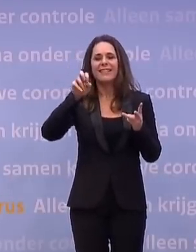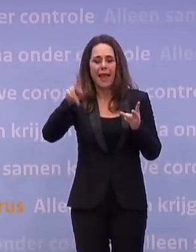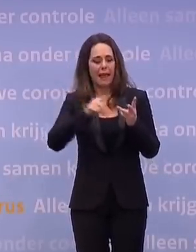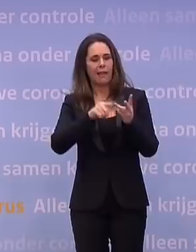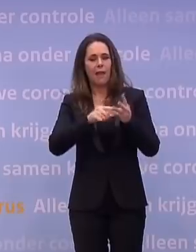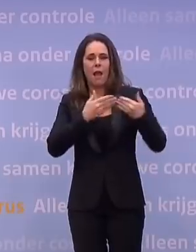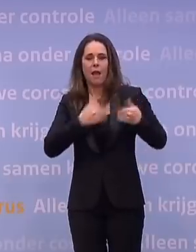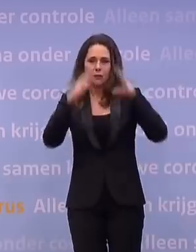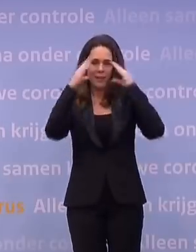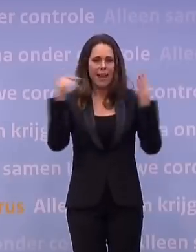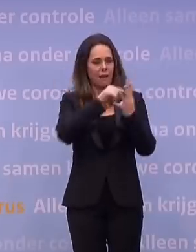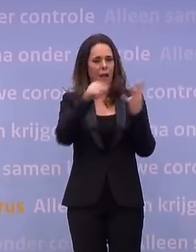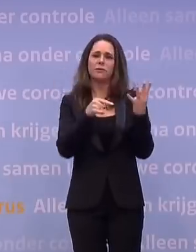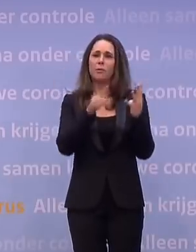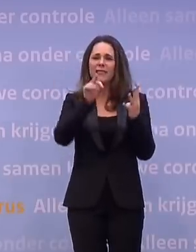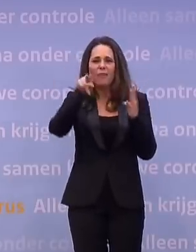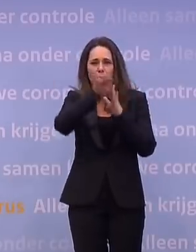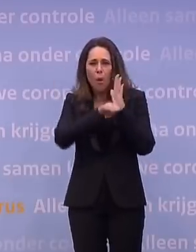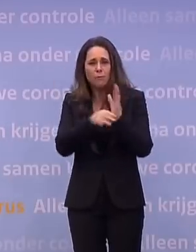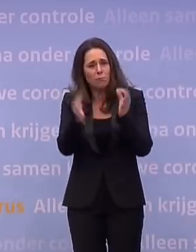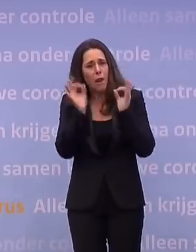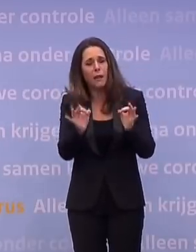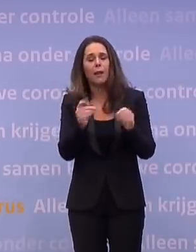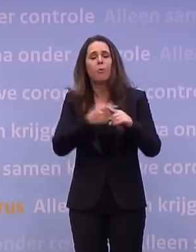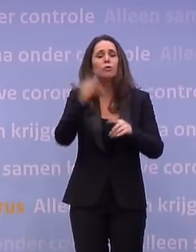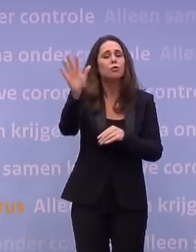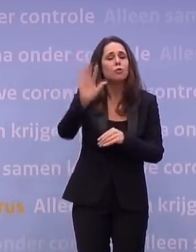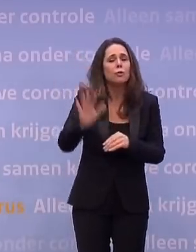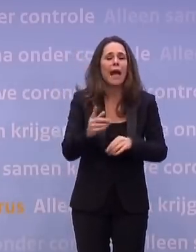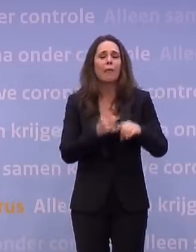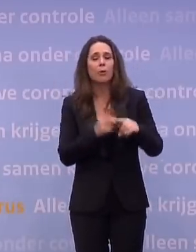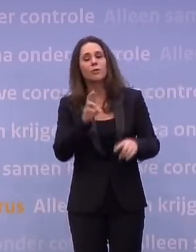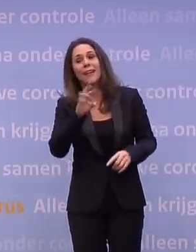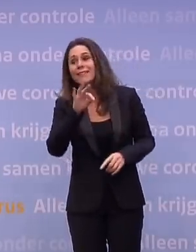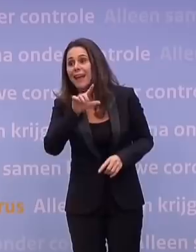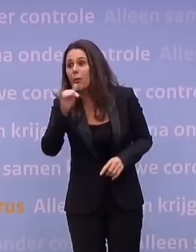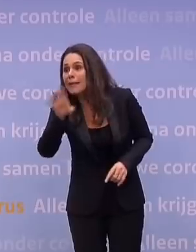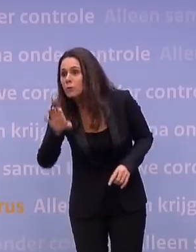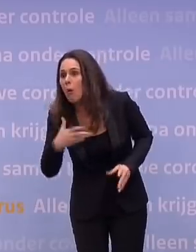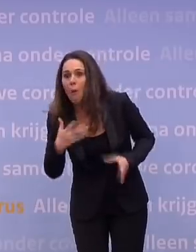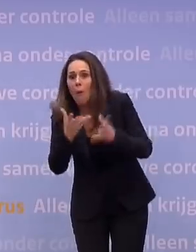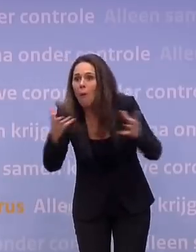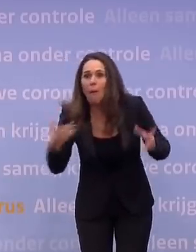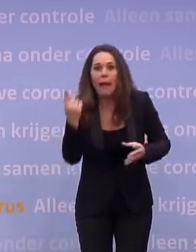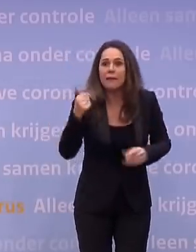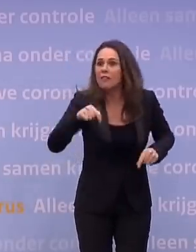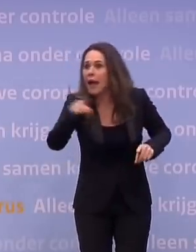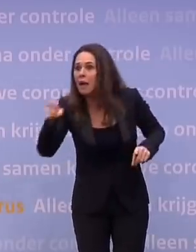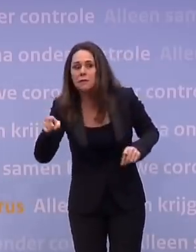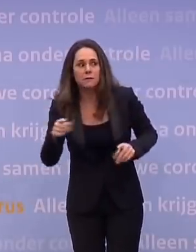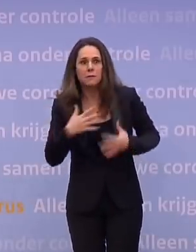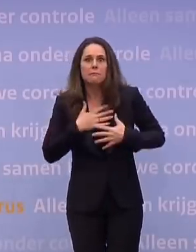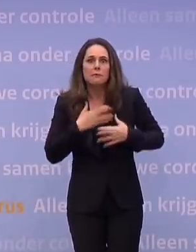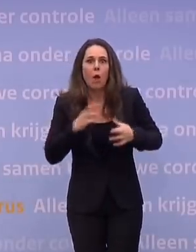programma's zijn ontzettend belangrijk, als en natuurlijk de journaals en RTL Nieuws. Nou, als iemand het vergeet nu, één vandaag, dan heb ik